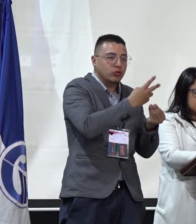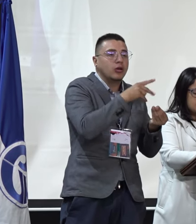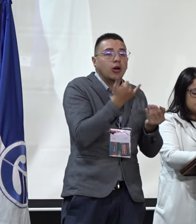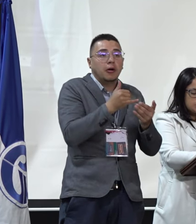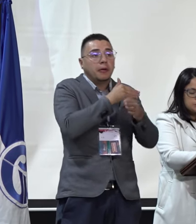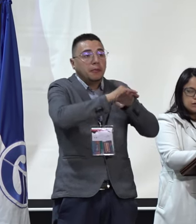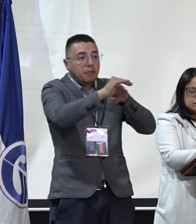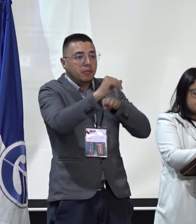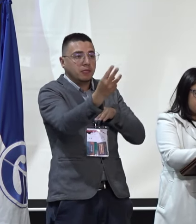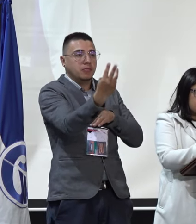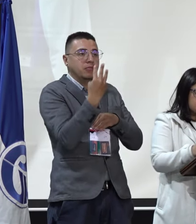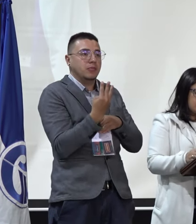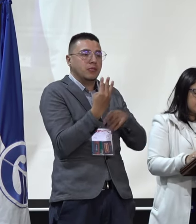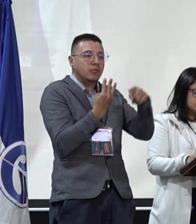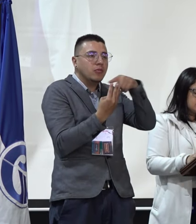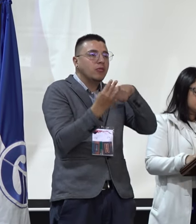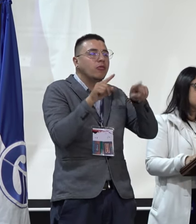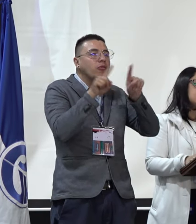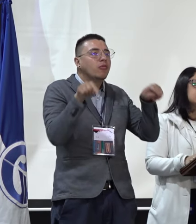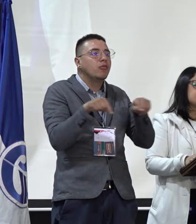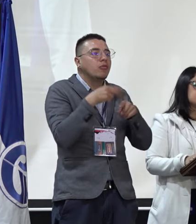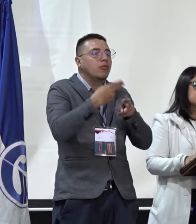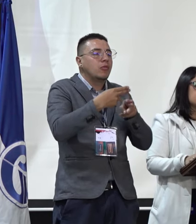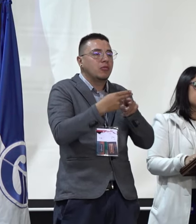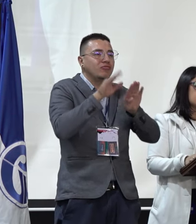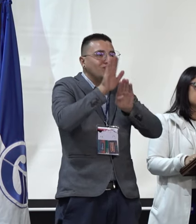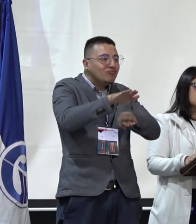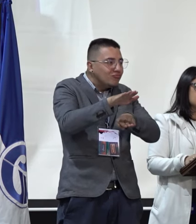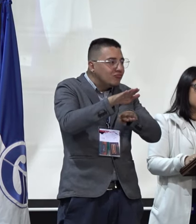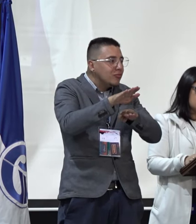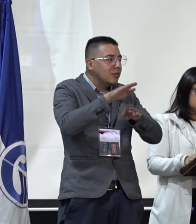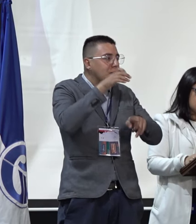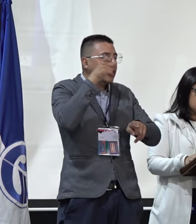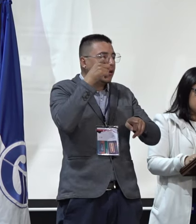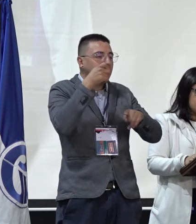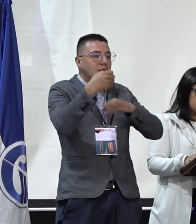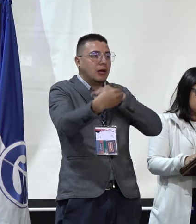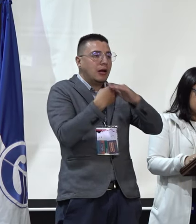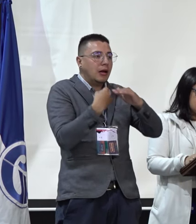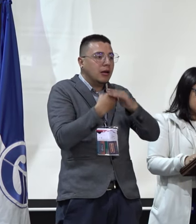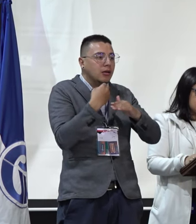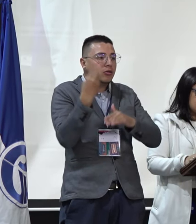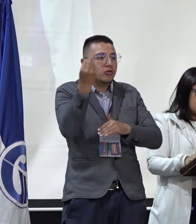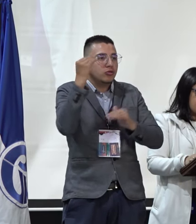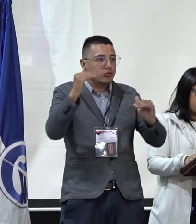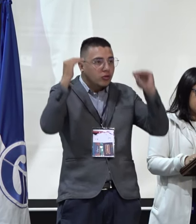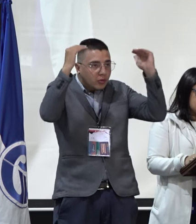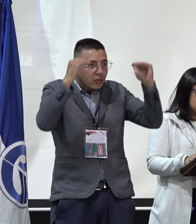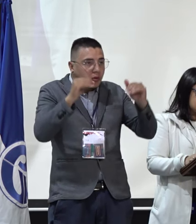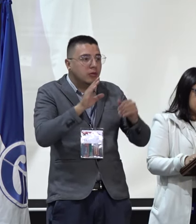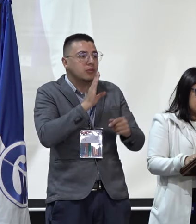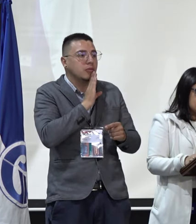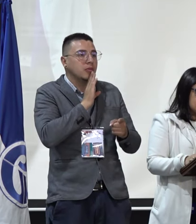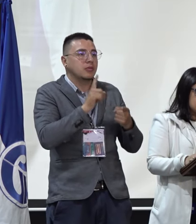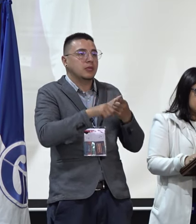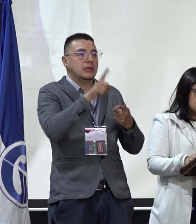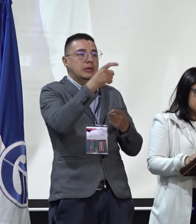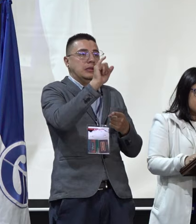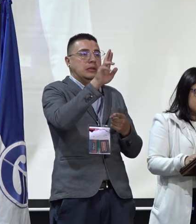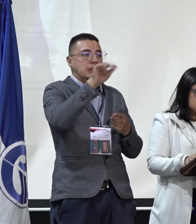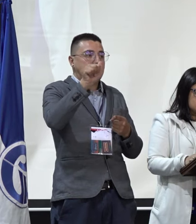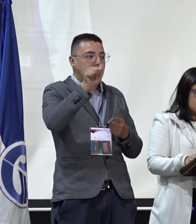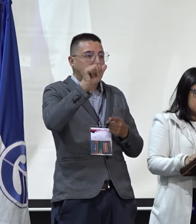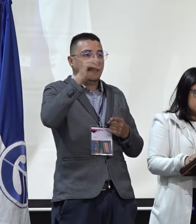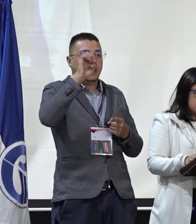lista de la número tres, fórmula de candidatos a representante de egresados ante el Consejo Superior, integrada por Gira Natalí